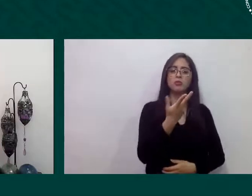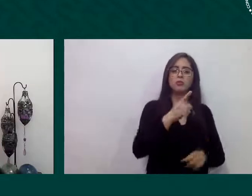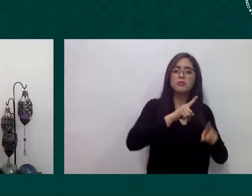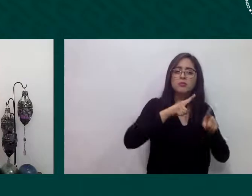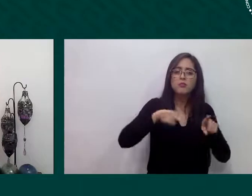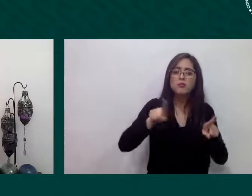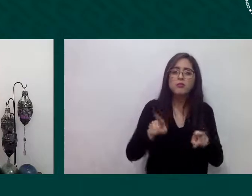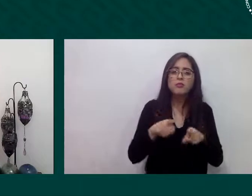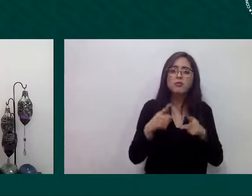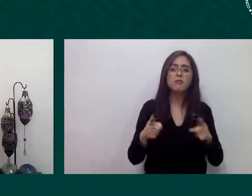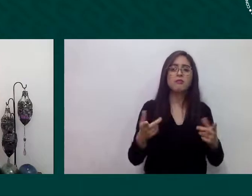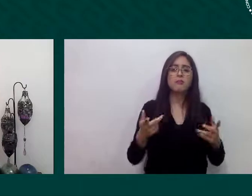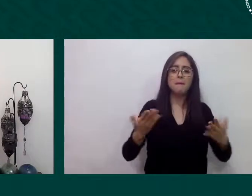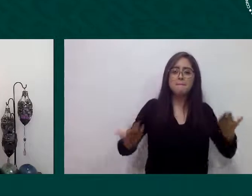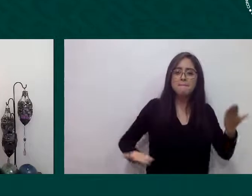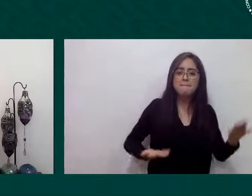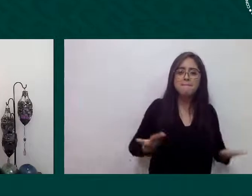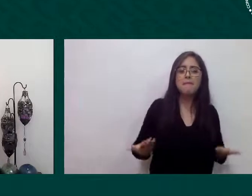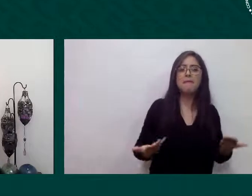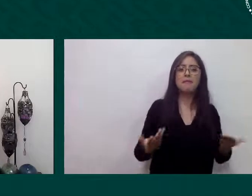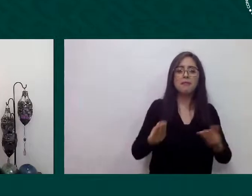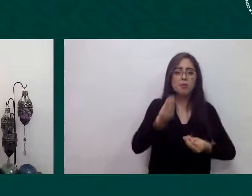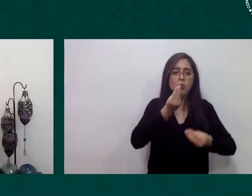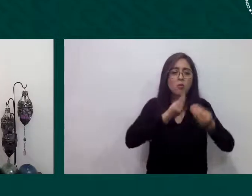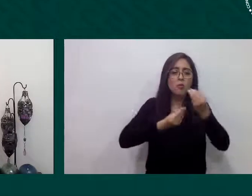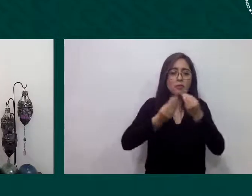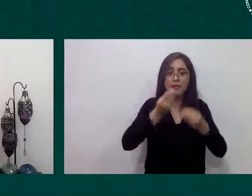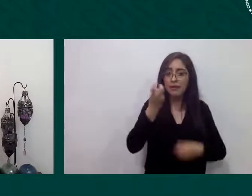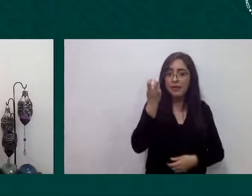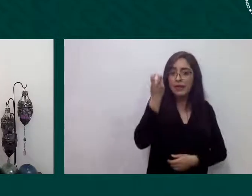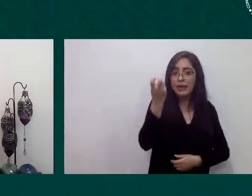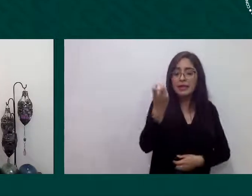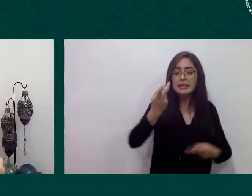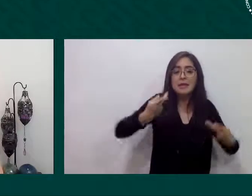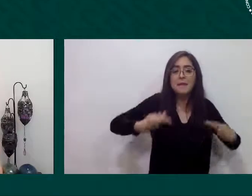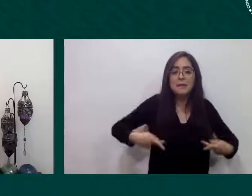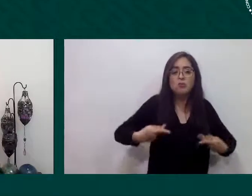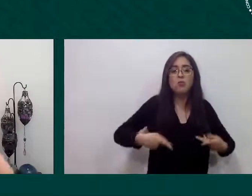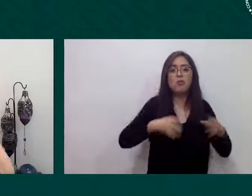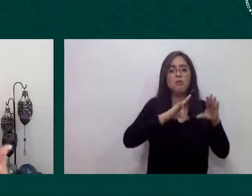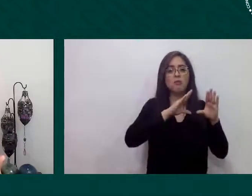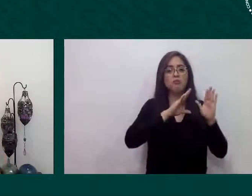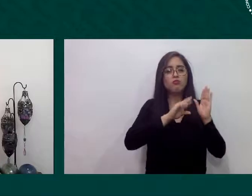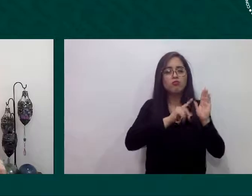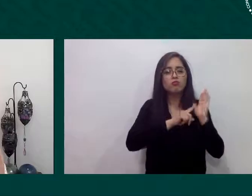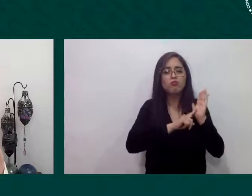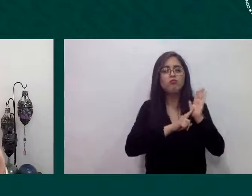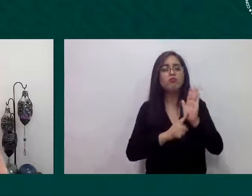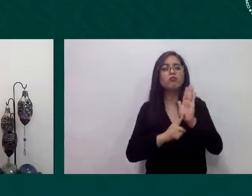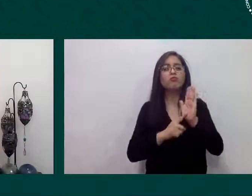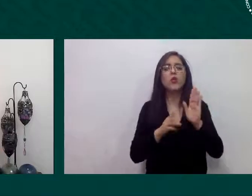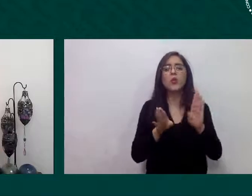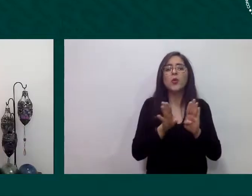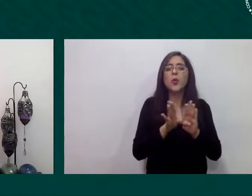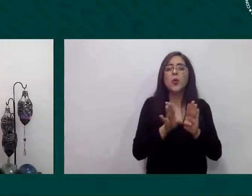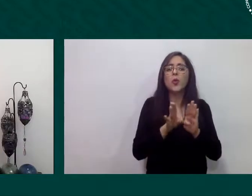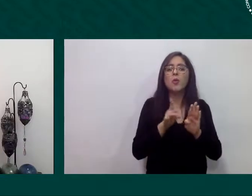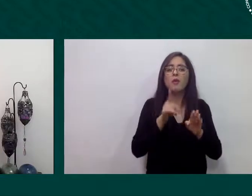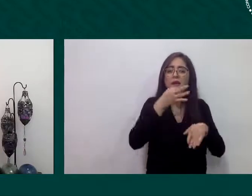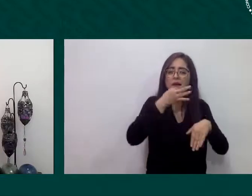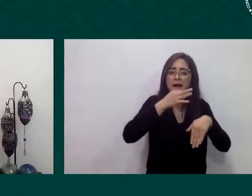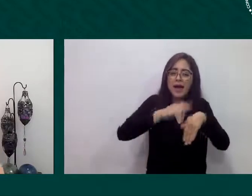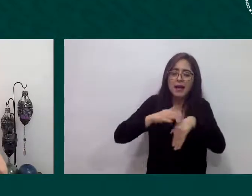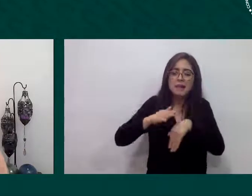también además darnos como esta parte tan importante de mensajes de esperanza de resiliencia